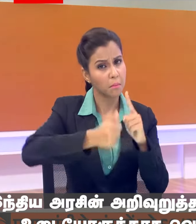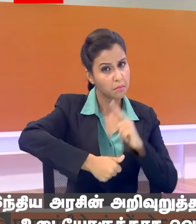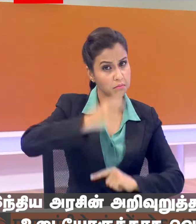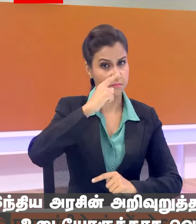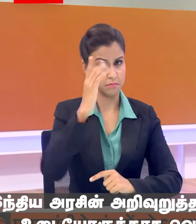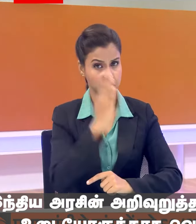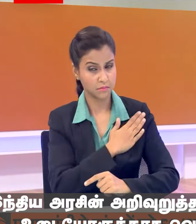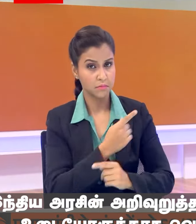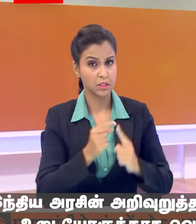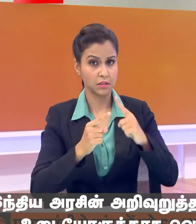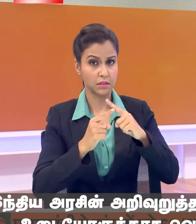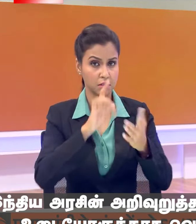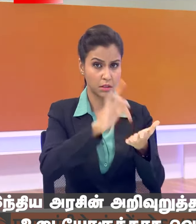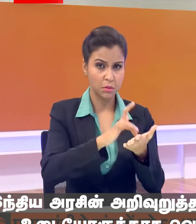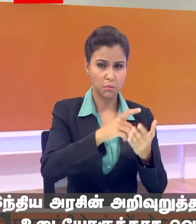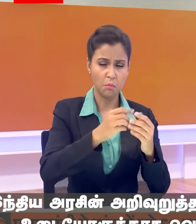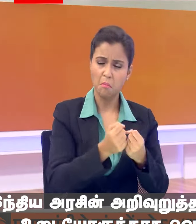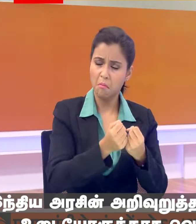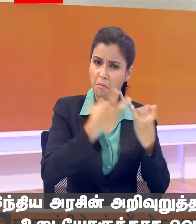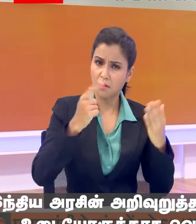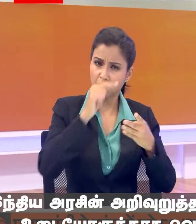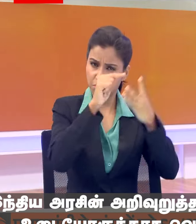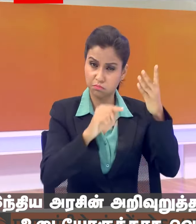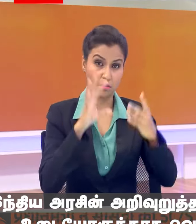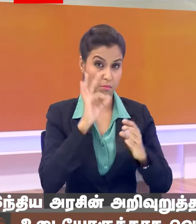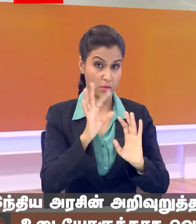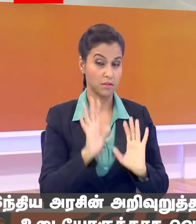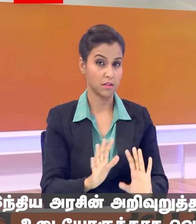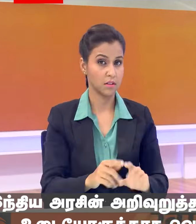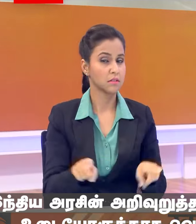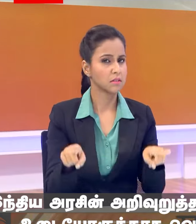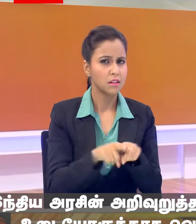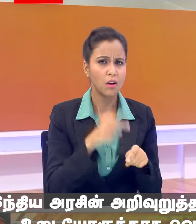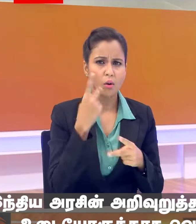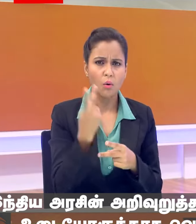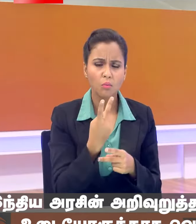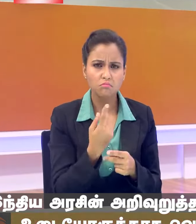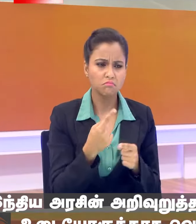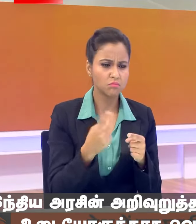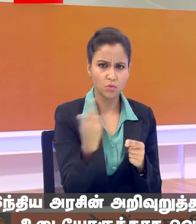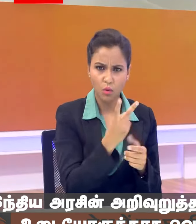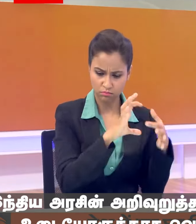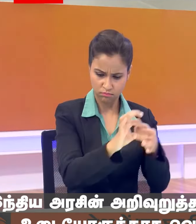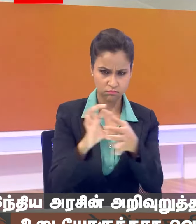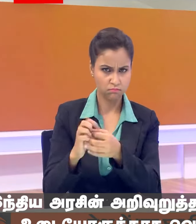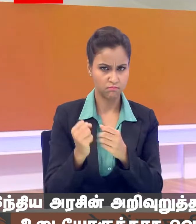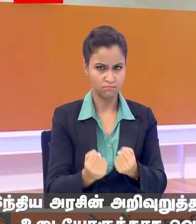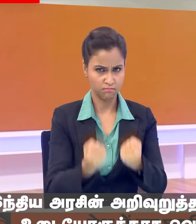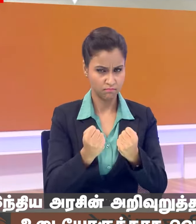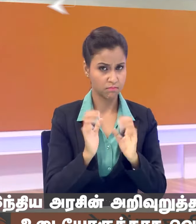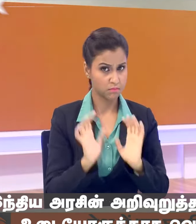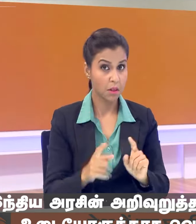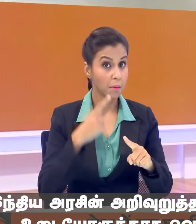तीमोर लेश्टे दोरा कई माएनों में एहम है इससे नस्व दोनों देशों के समंध और प्रगार होंगे